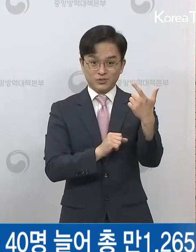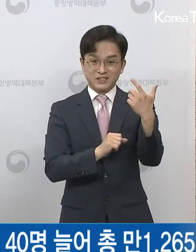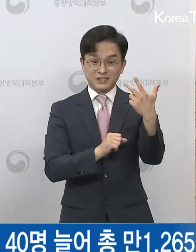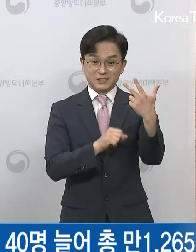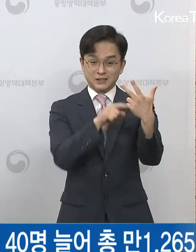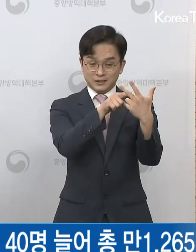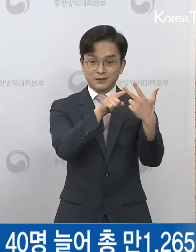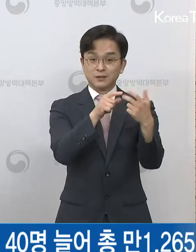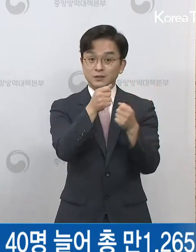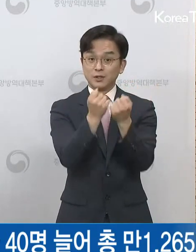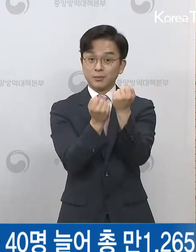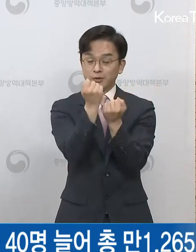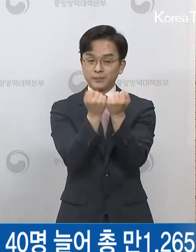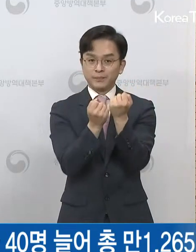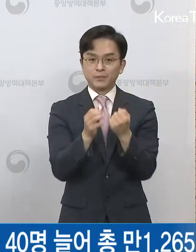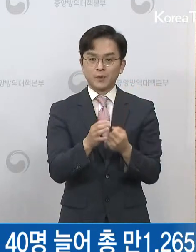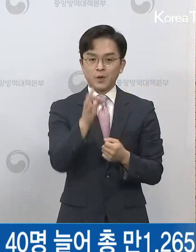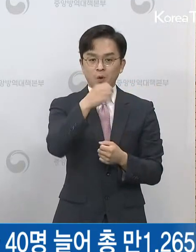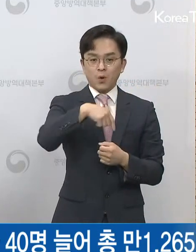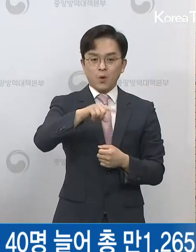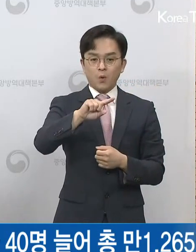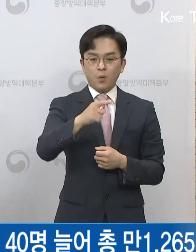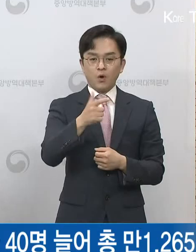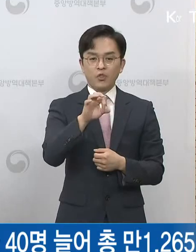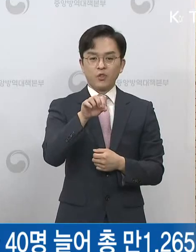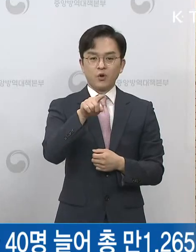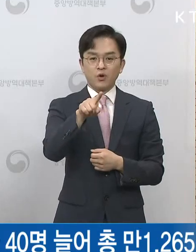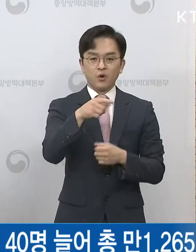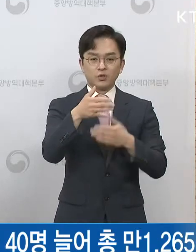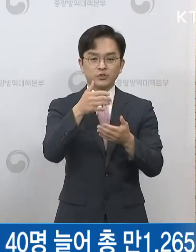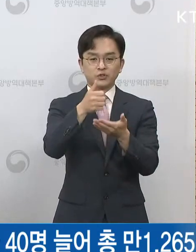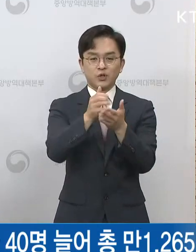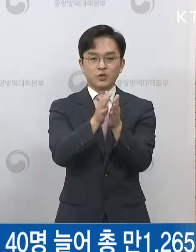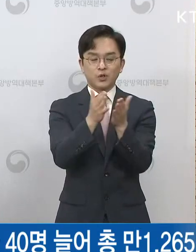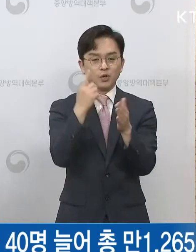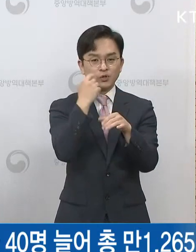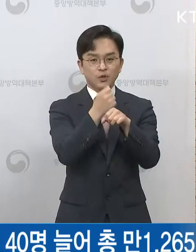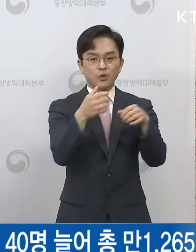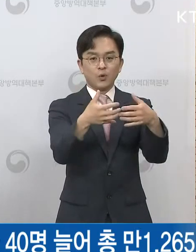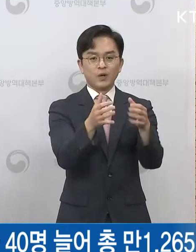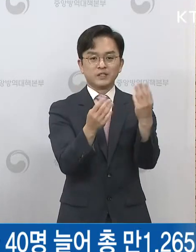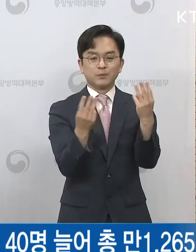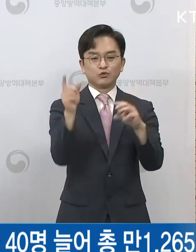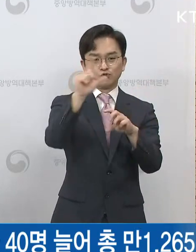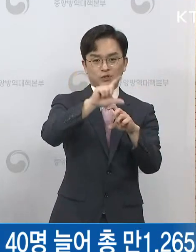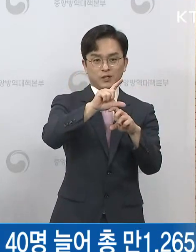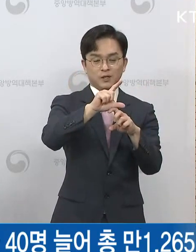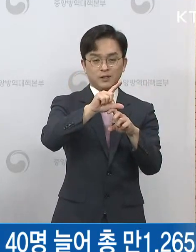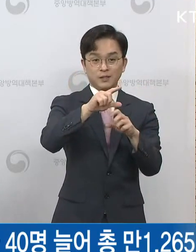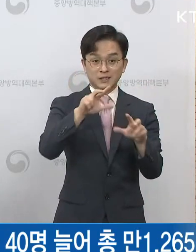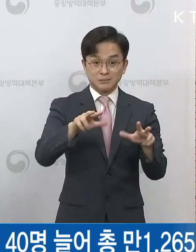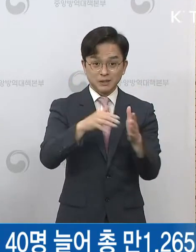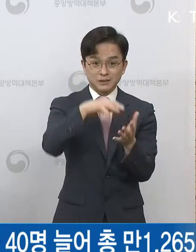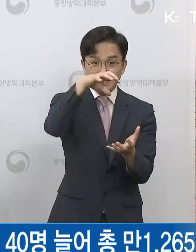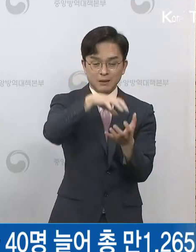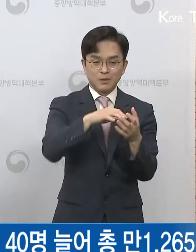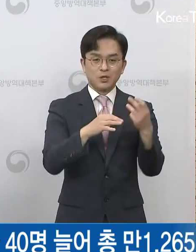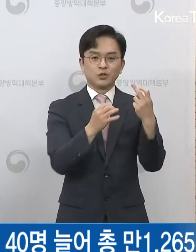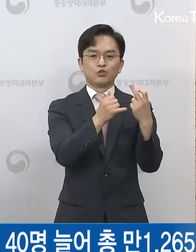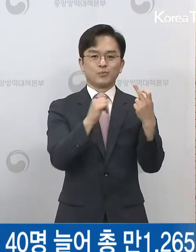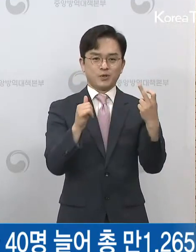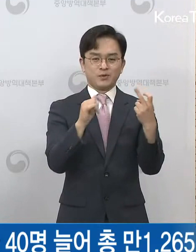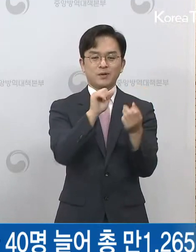원어성경연구의 집단 발생 관련해서는 3명이 추가가 되어 현재까지 총 12명이